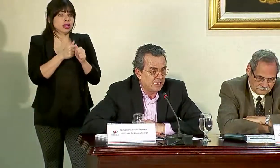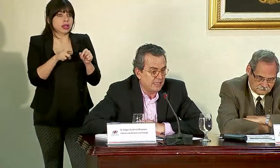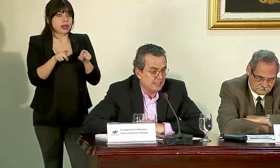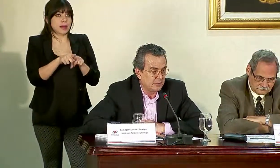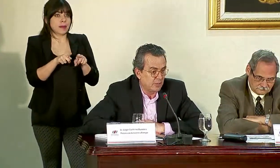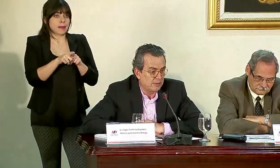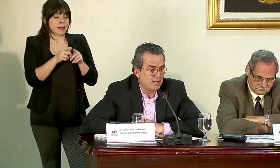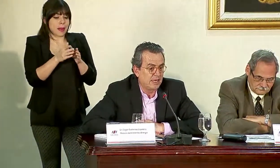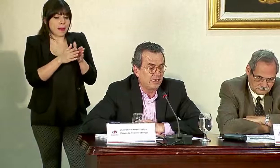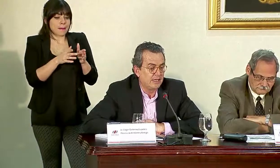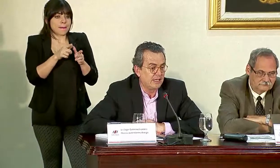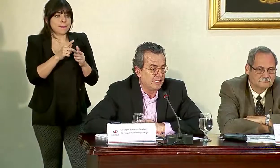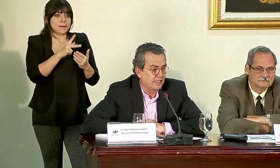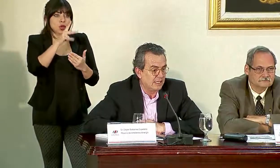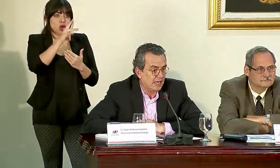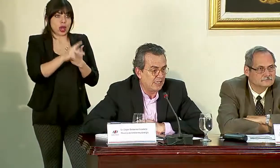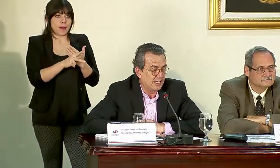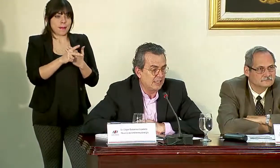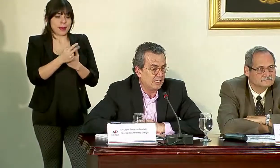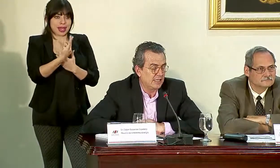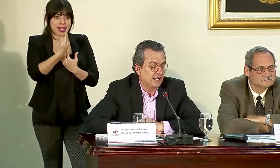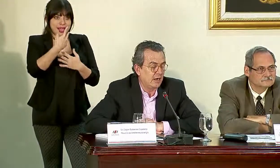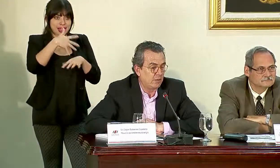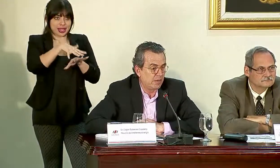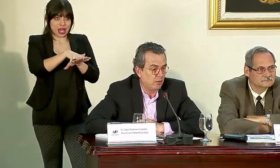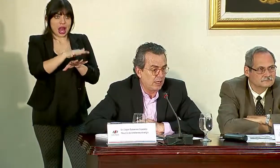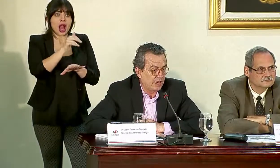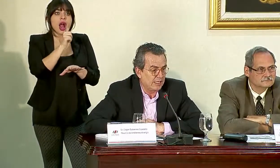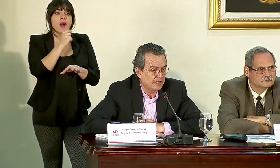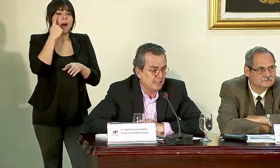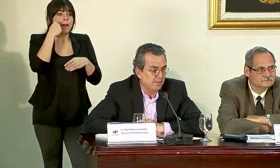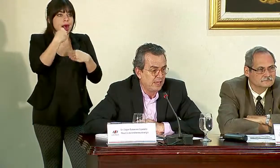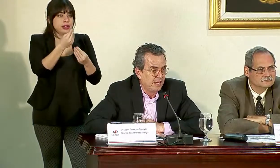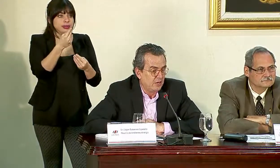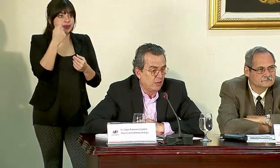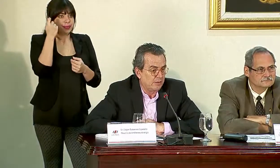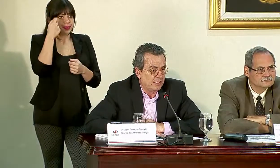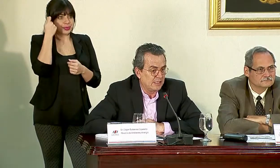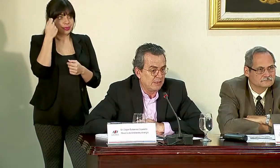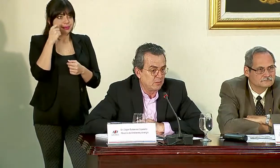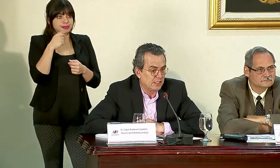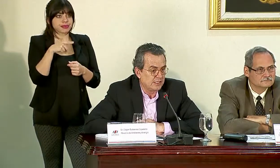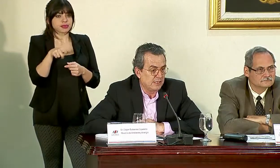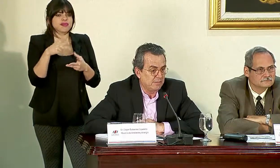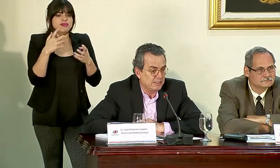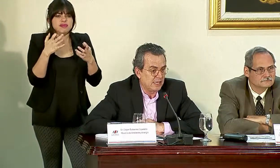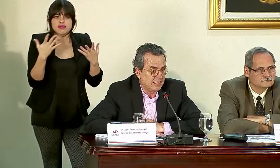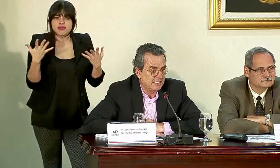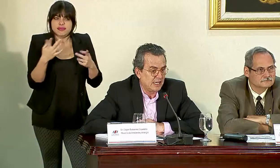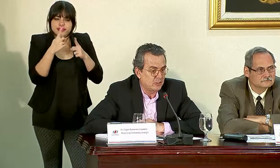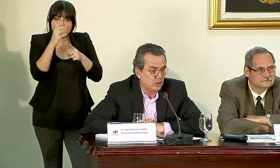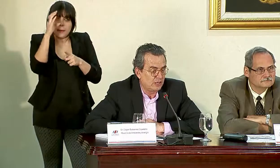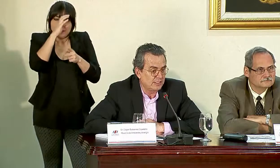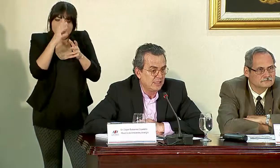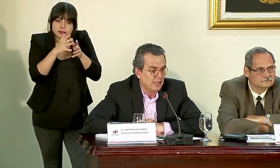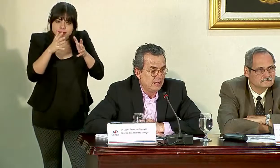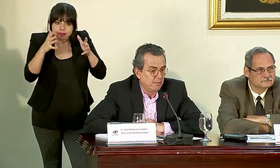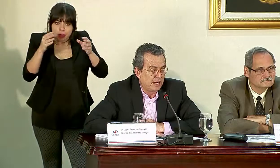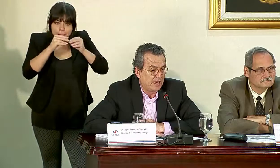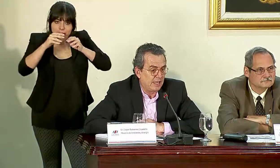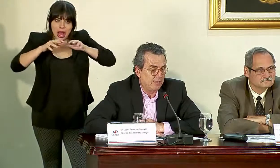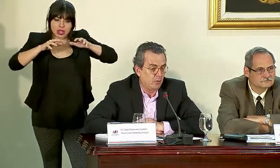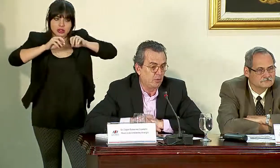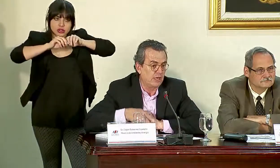al PIAC, que es el programa integral de agua para Guanacaste, lo que pretendemos es empezar a iniciar acciones